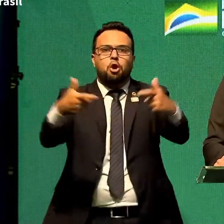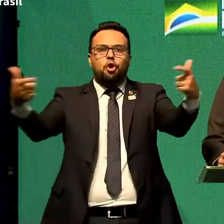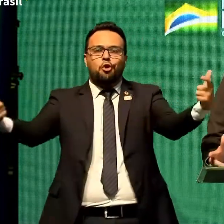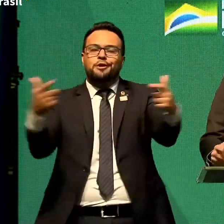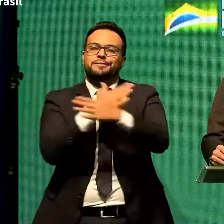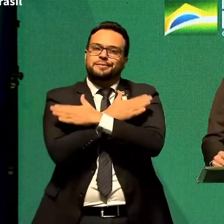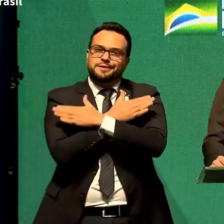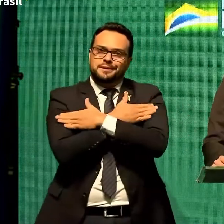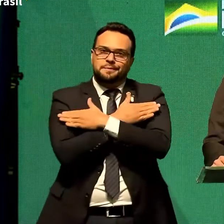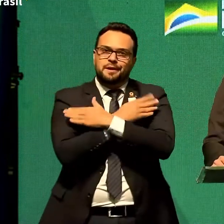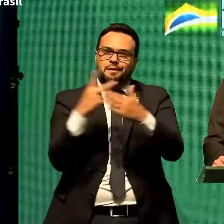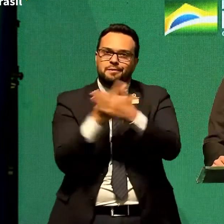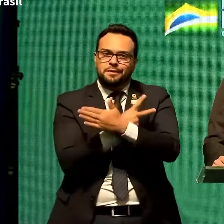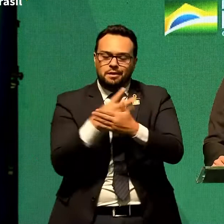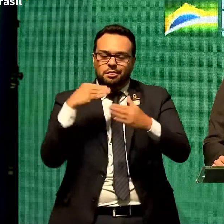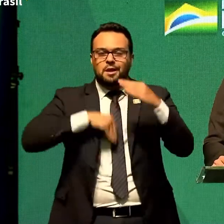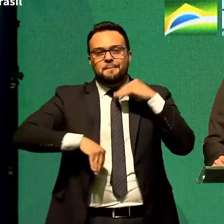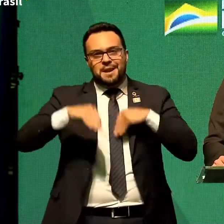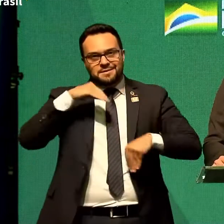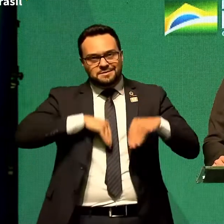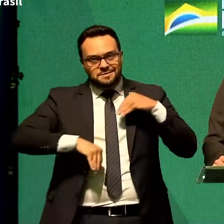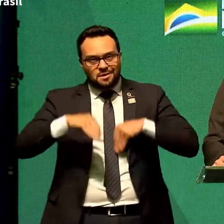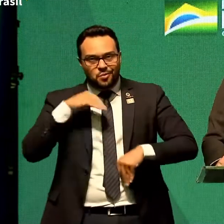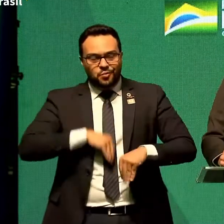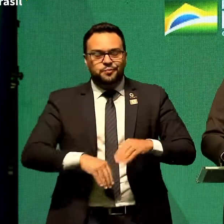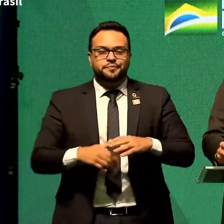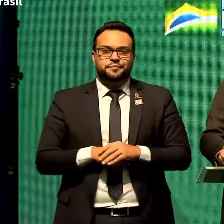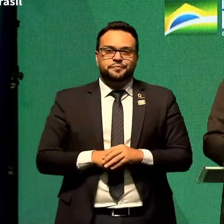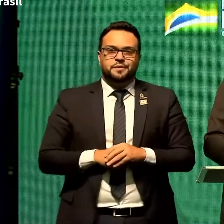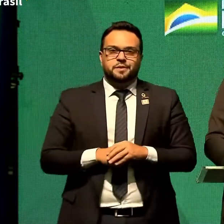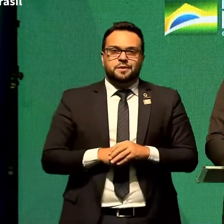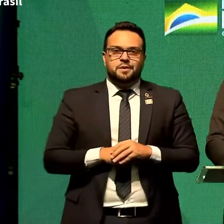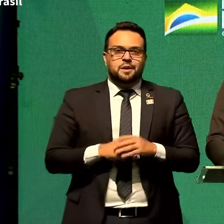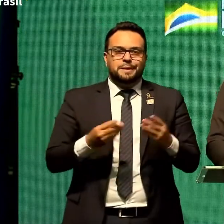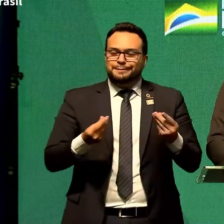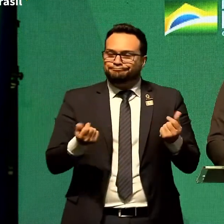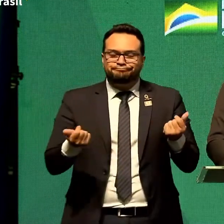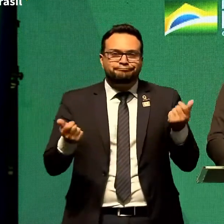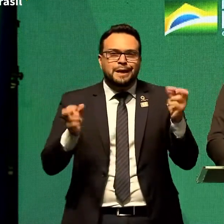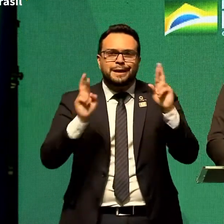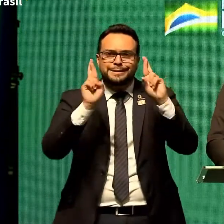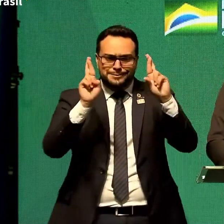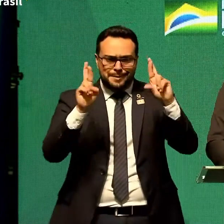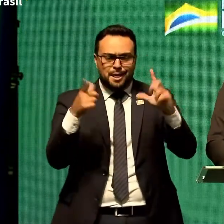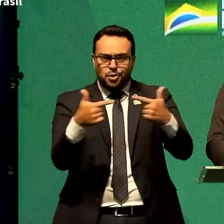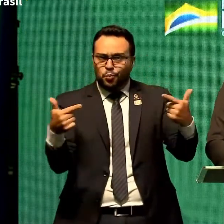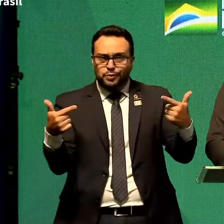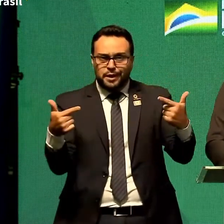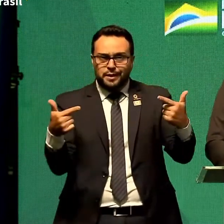a depressão leva a falta de esperança leva